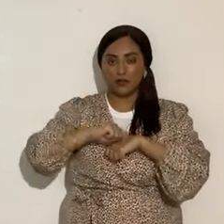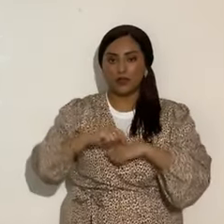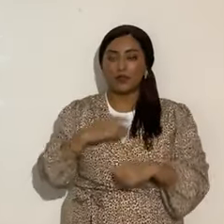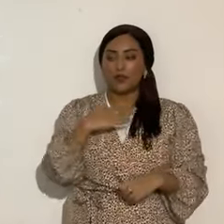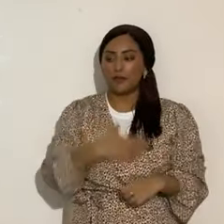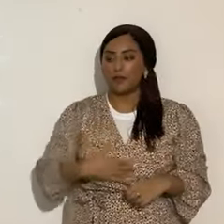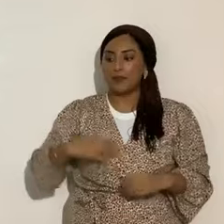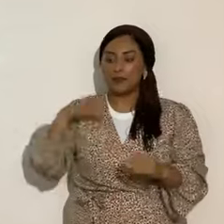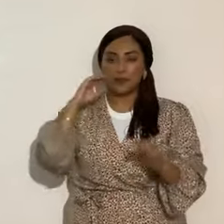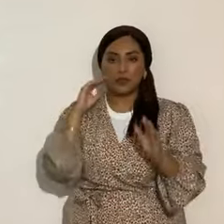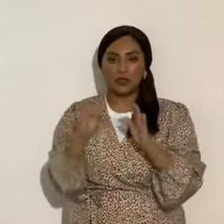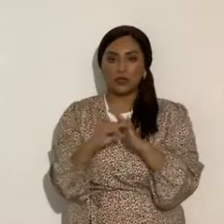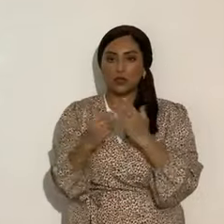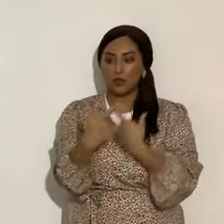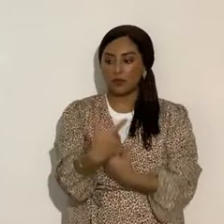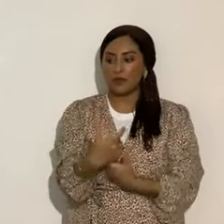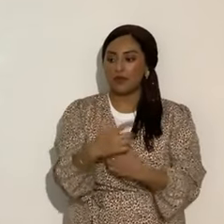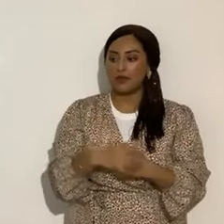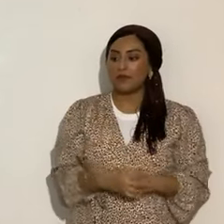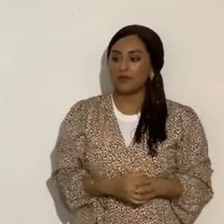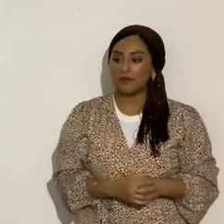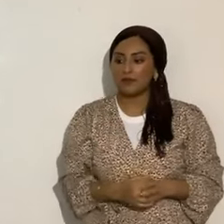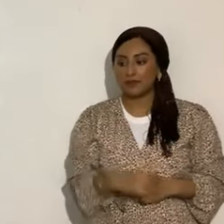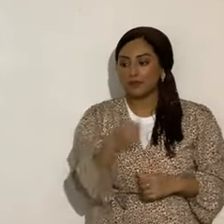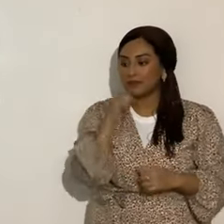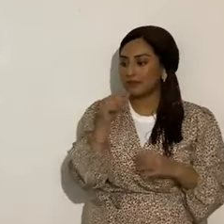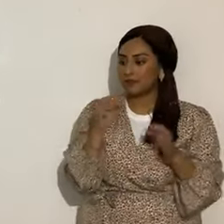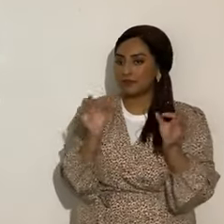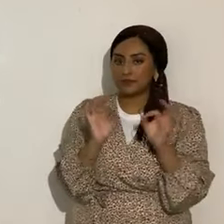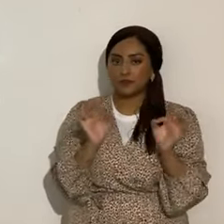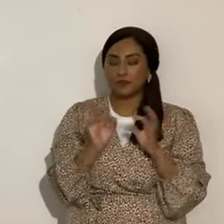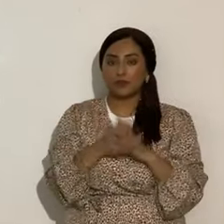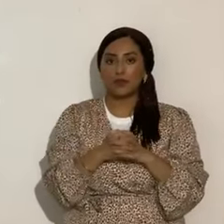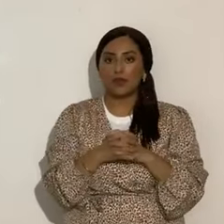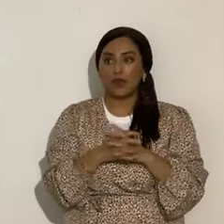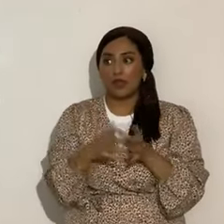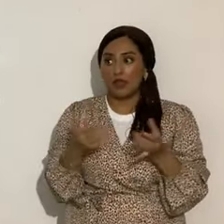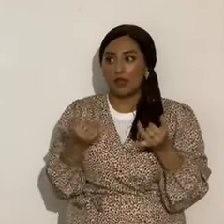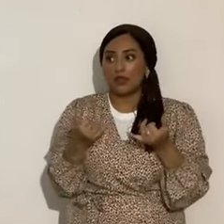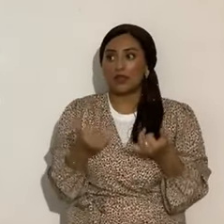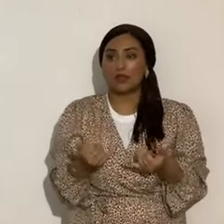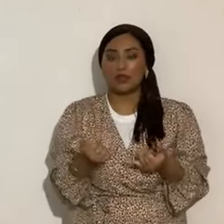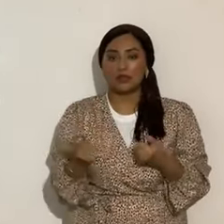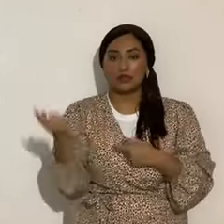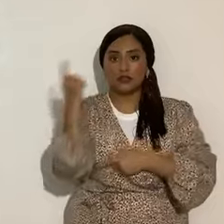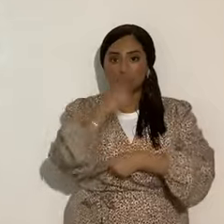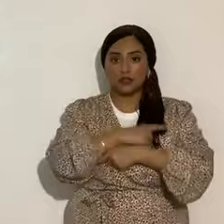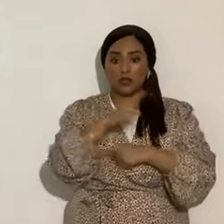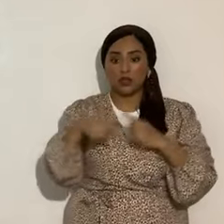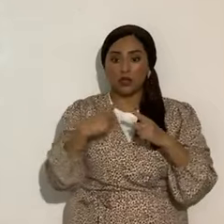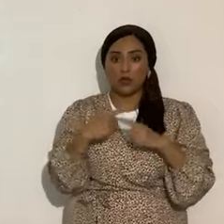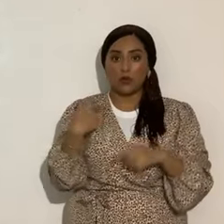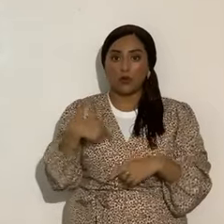favor, sáquenle fotografía, hermanos, no es casualidad que en estos días, cuando nosotros estemos en fiestas,